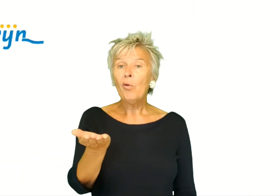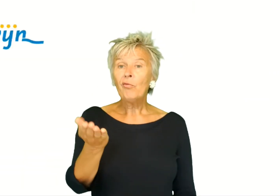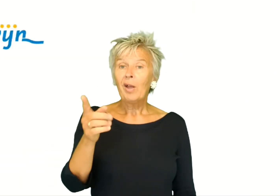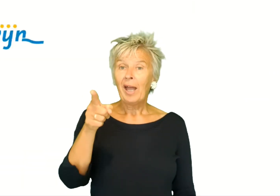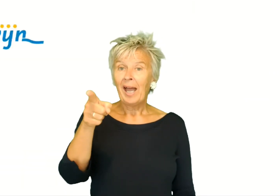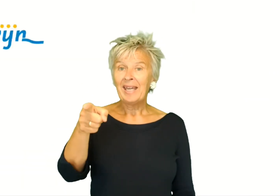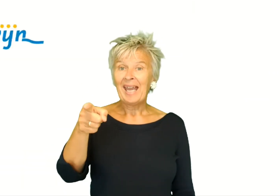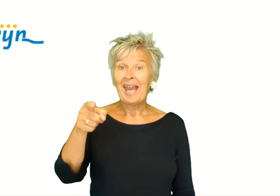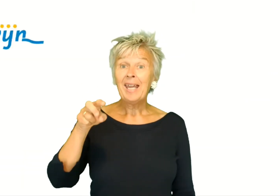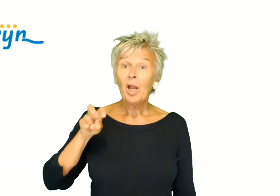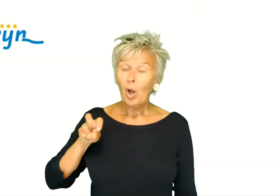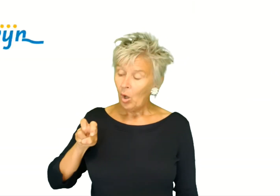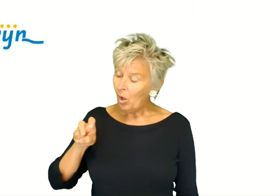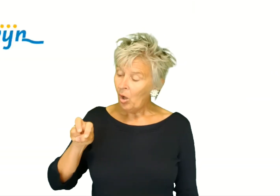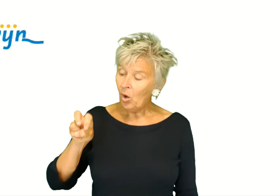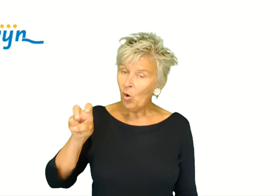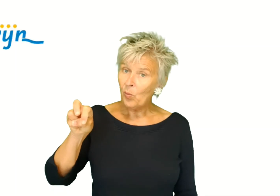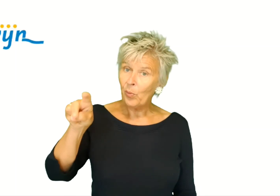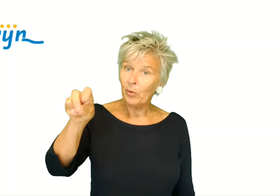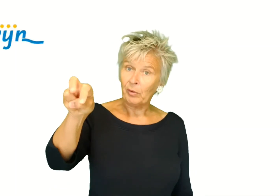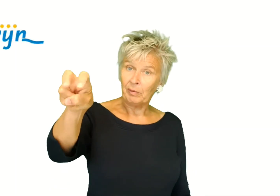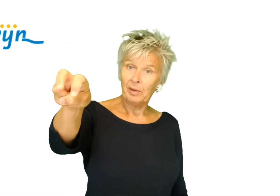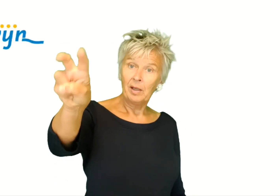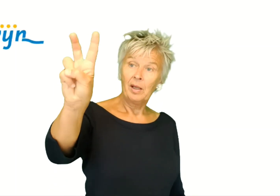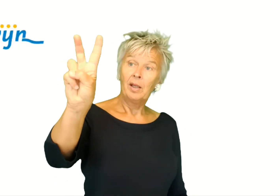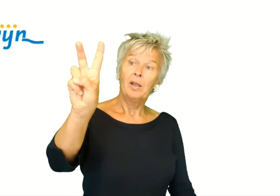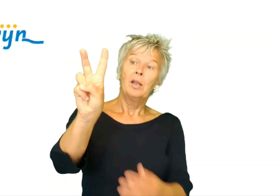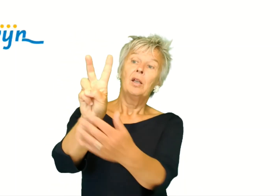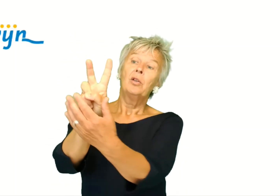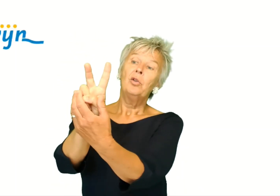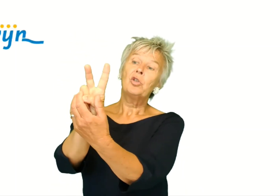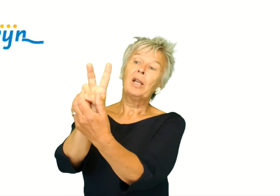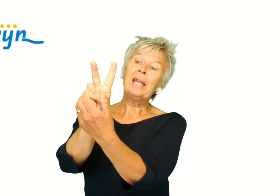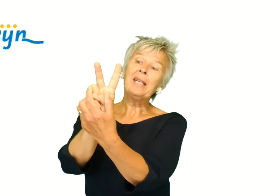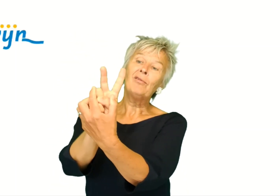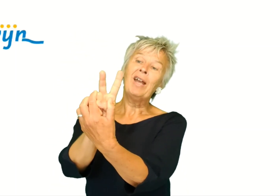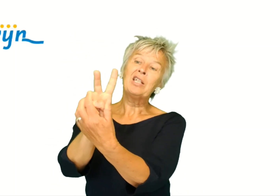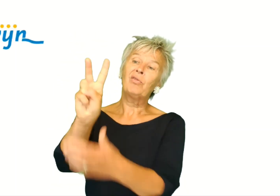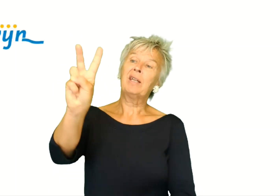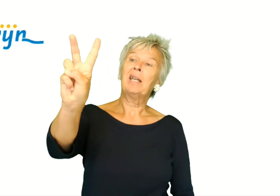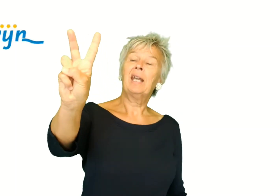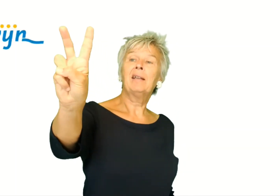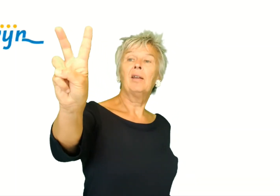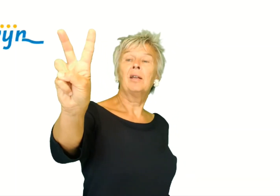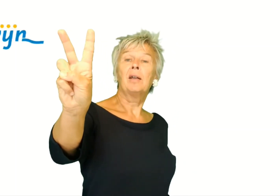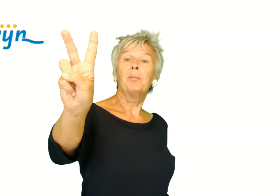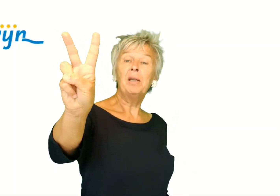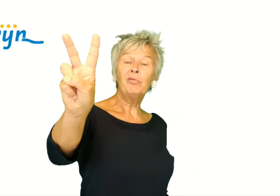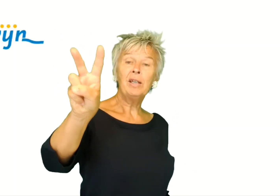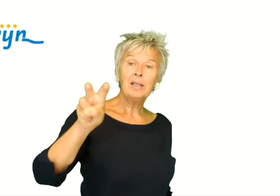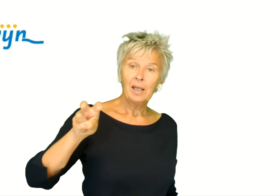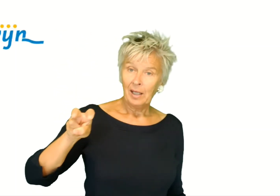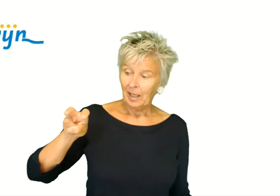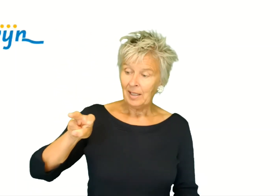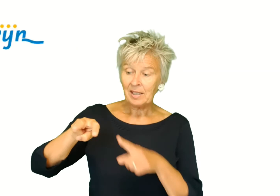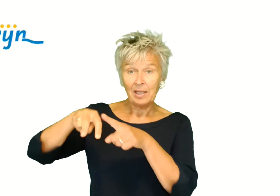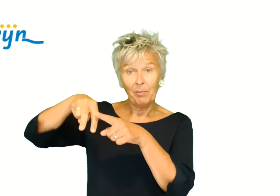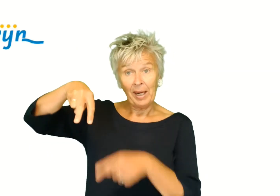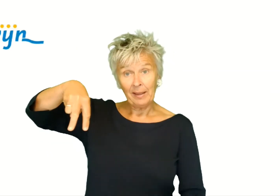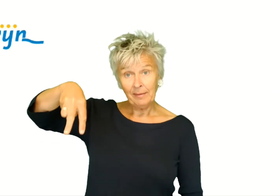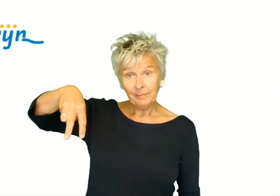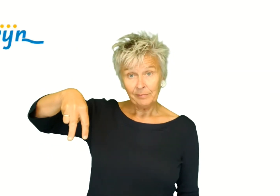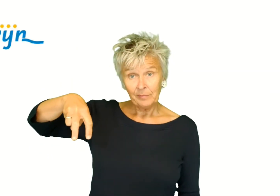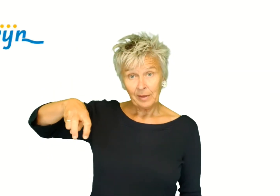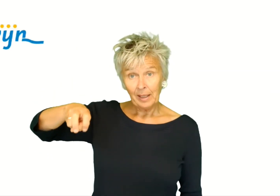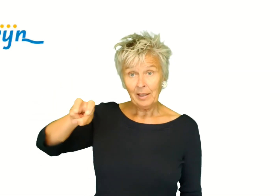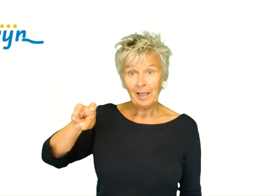Of ga jij lopen? Dus alleen de wijsvinger en de middelvinger. En dit zijn